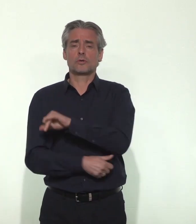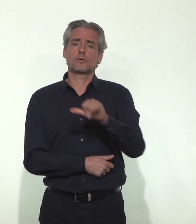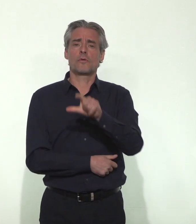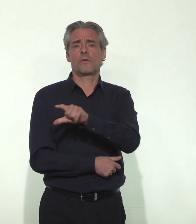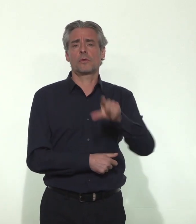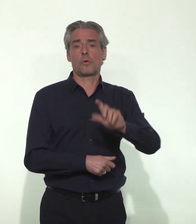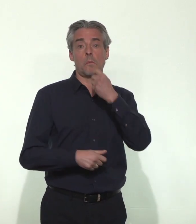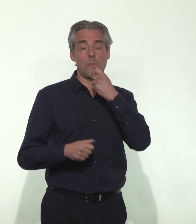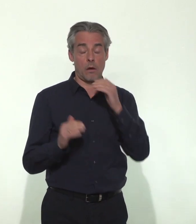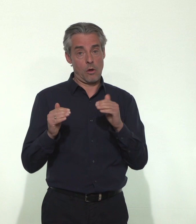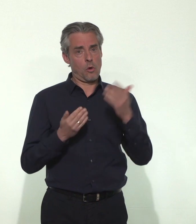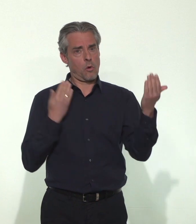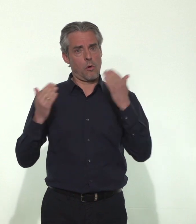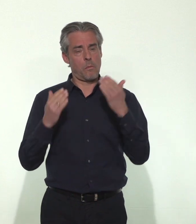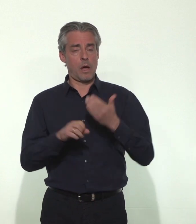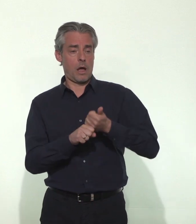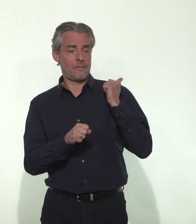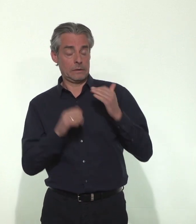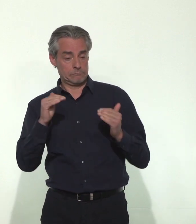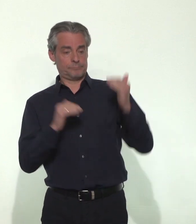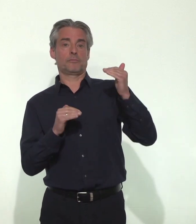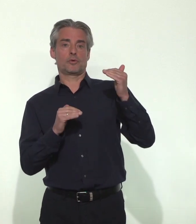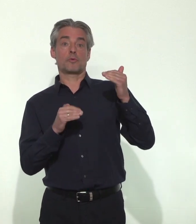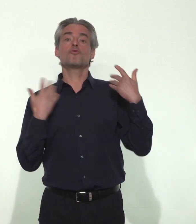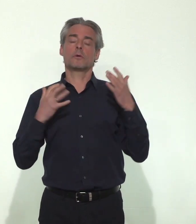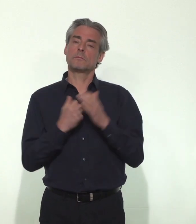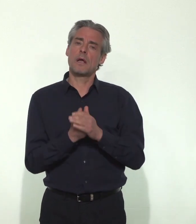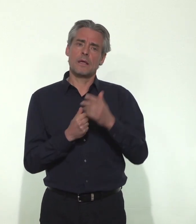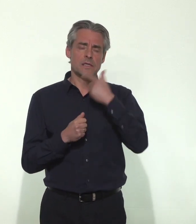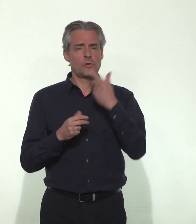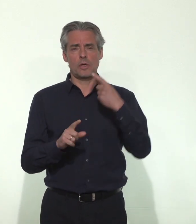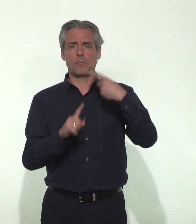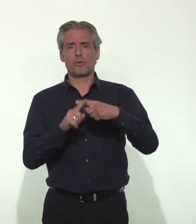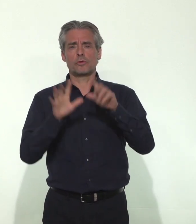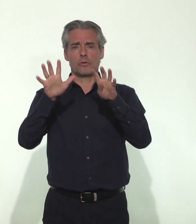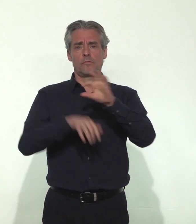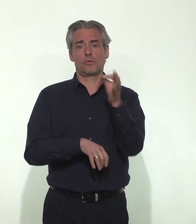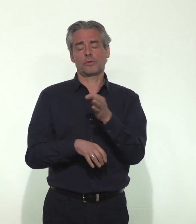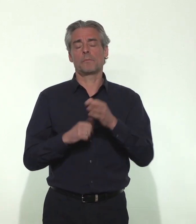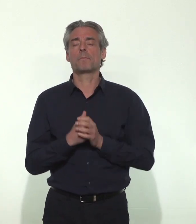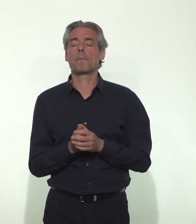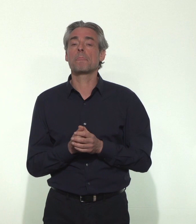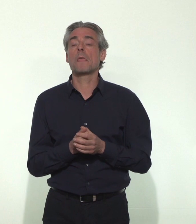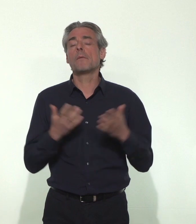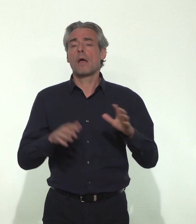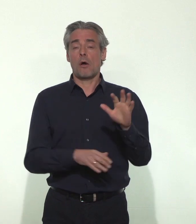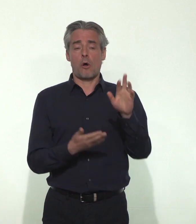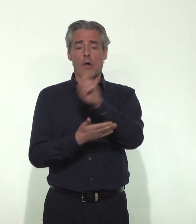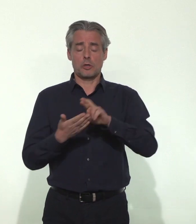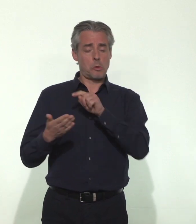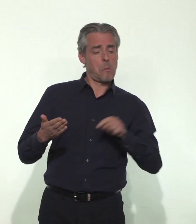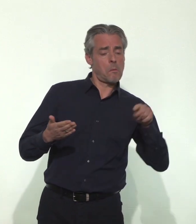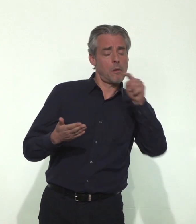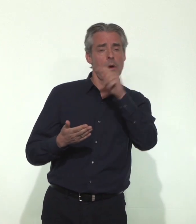devient significativement supérieur à celui attendu avec un excès de mortalité de 9%. A l'échelon régional,